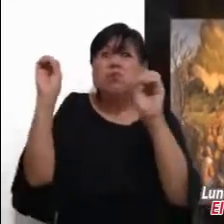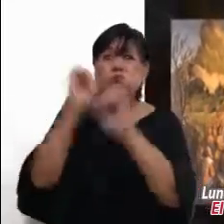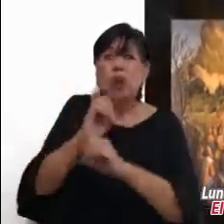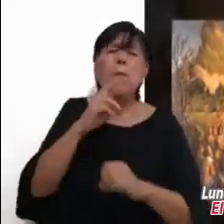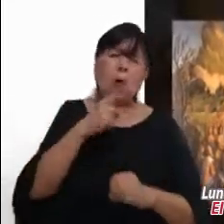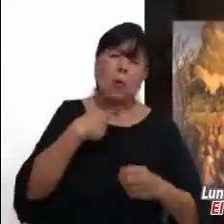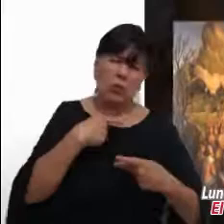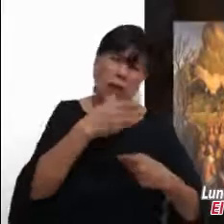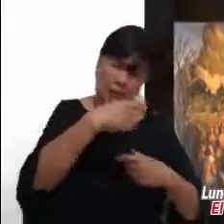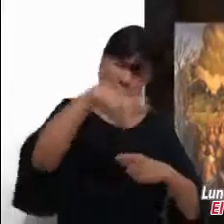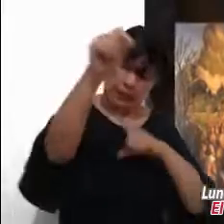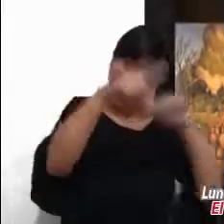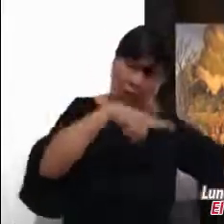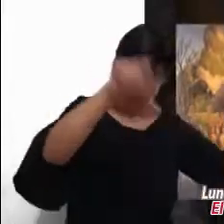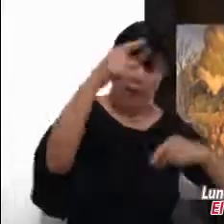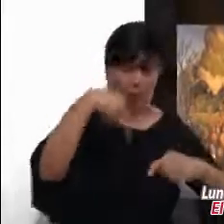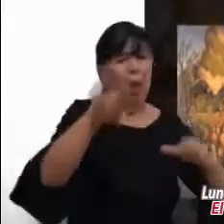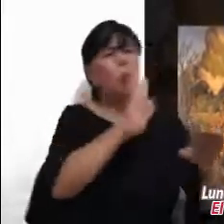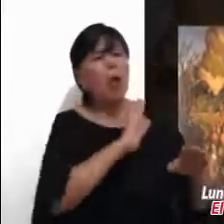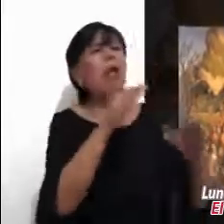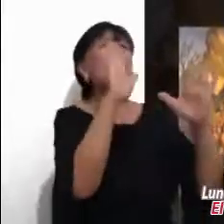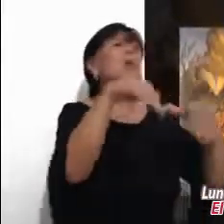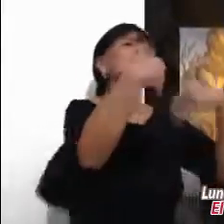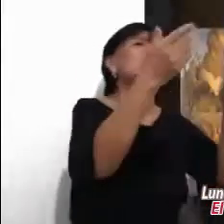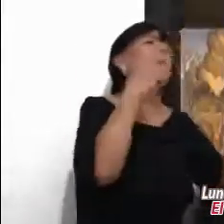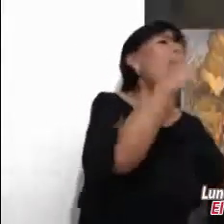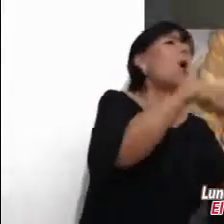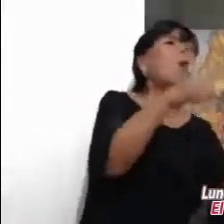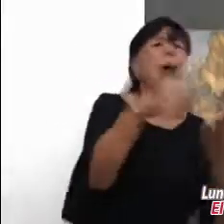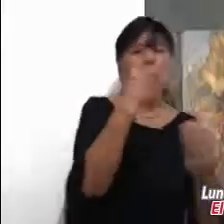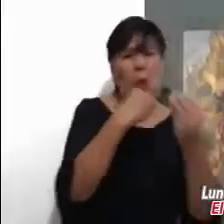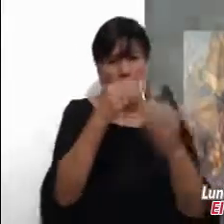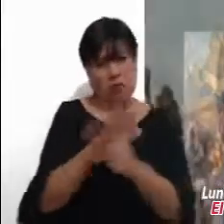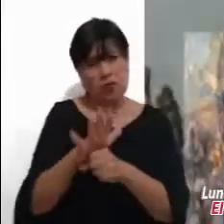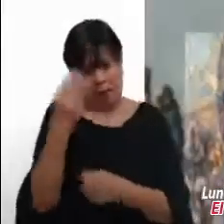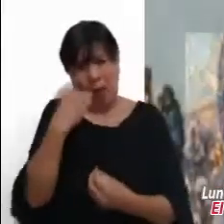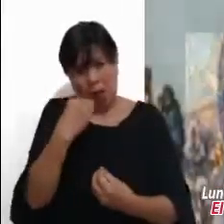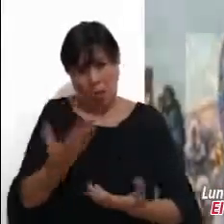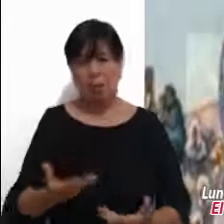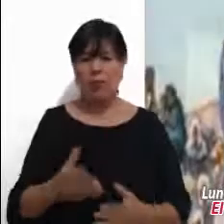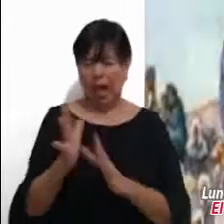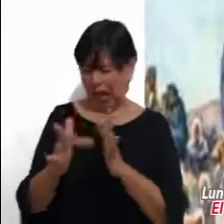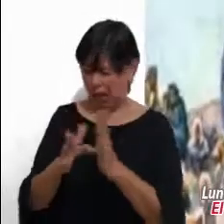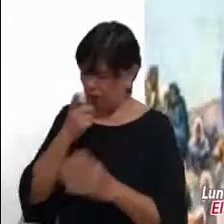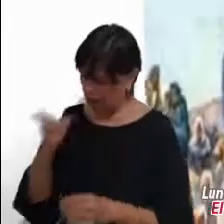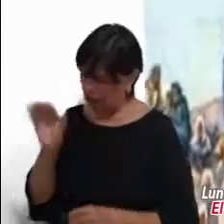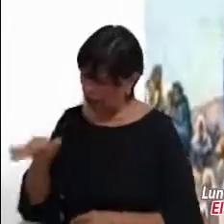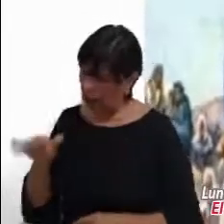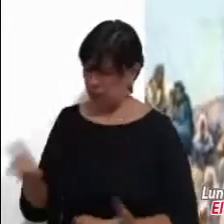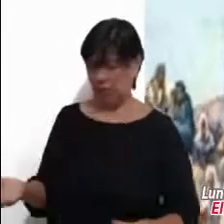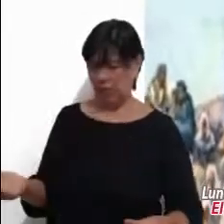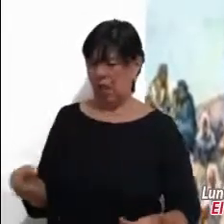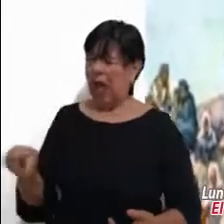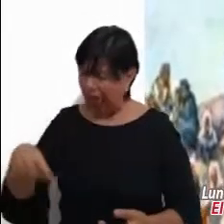Despide a la gente para que vayan a los caceríos y compren algo de comer. Pero Jesús les replicó,